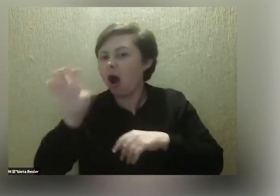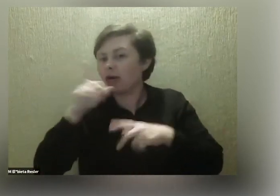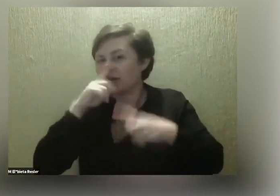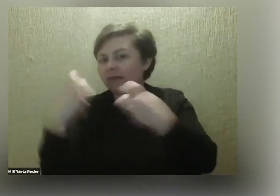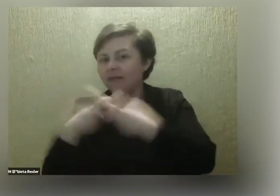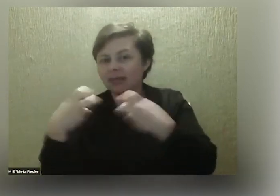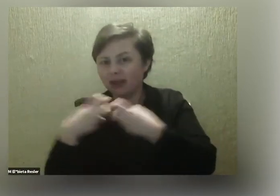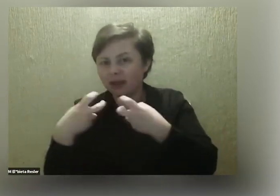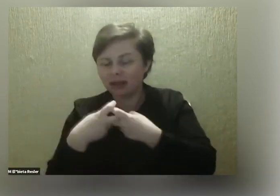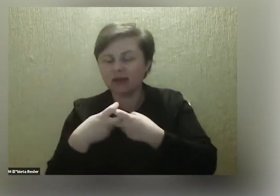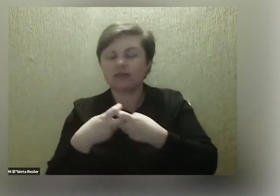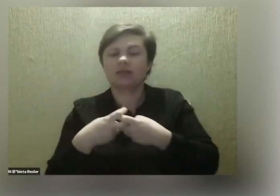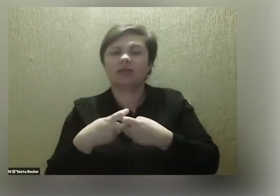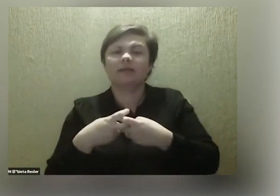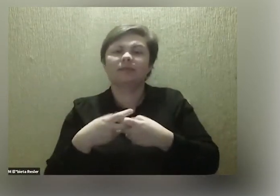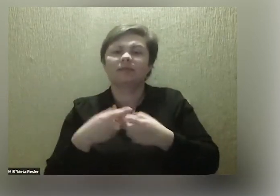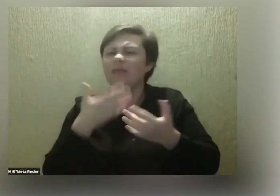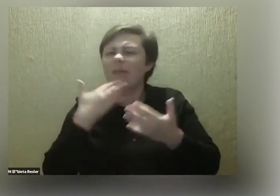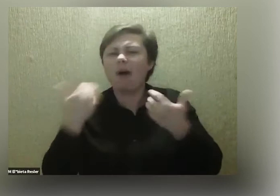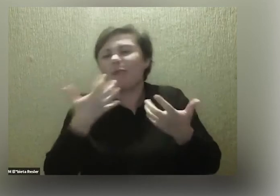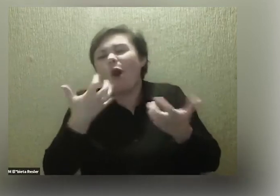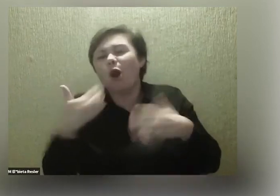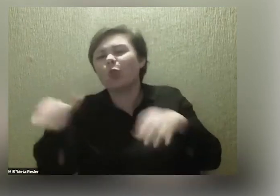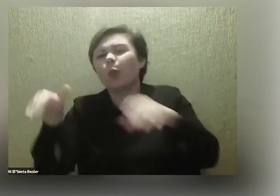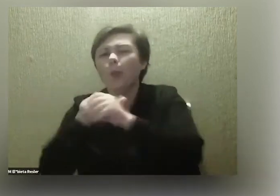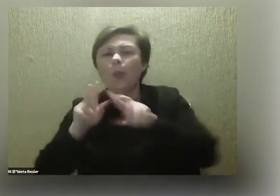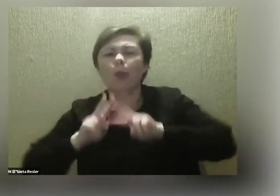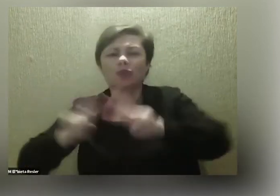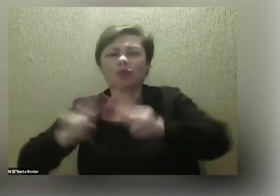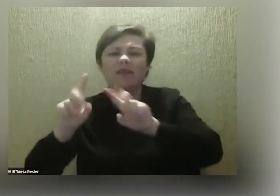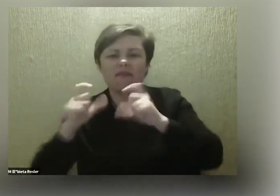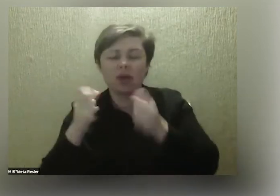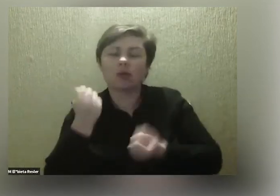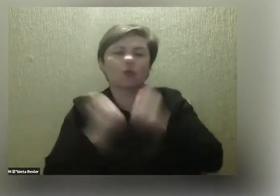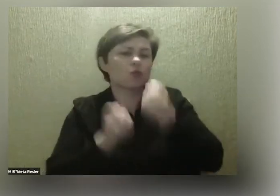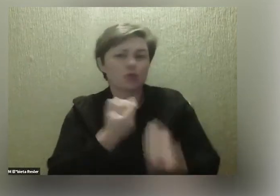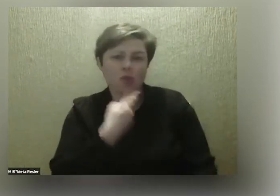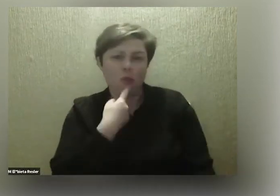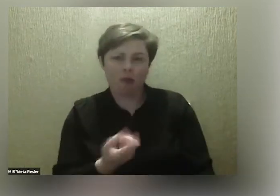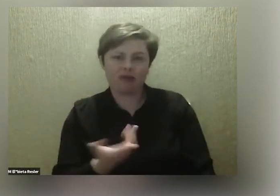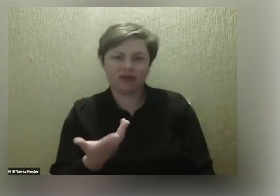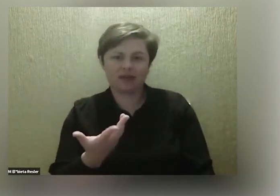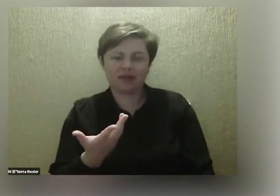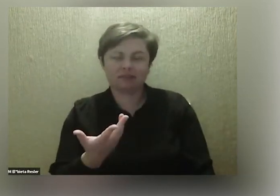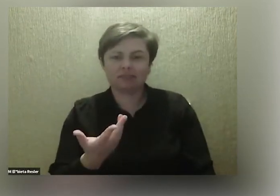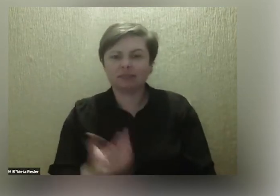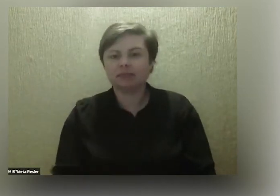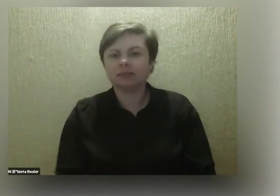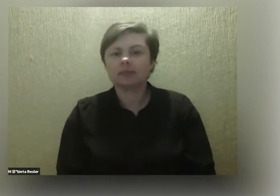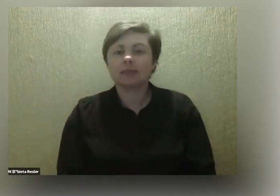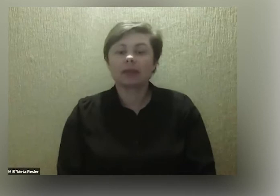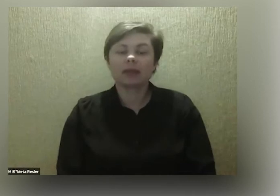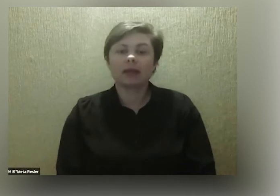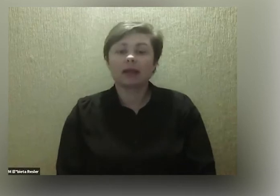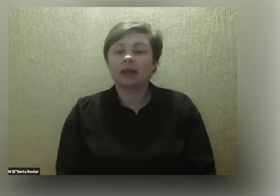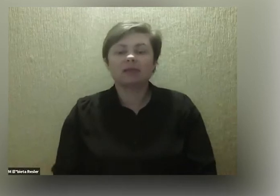i w czymkolwiek uczestniczyć. Więc trudno mi powiedzieć tak naprawdę, bo nawet